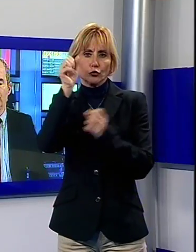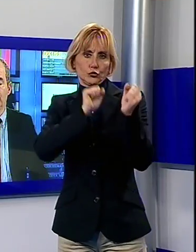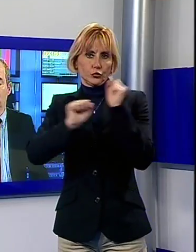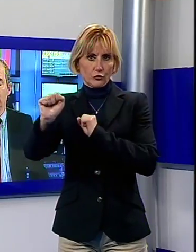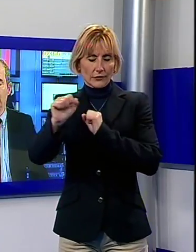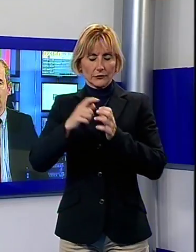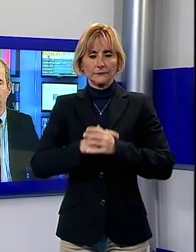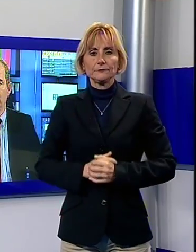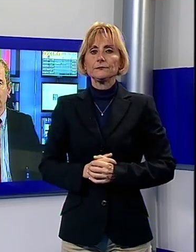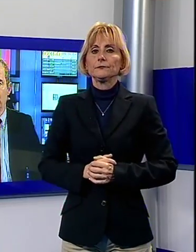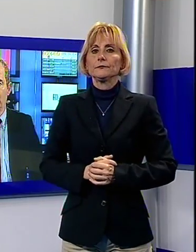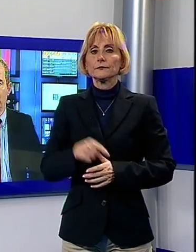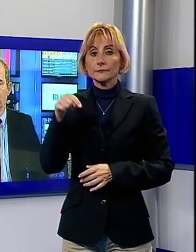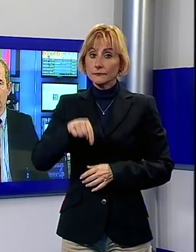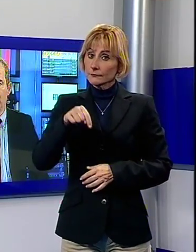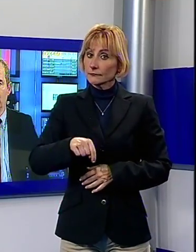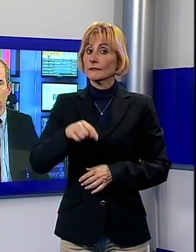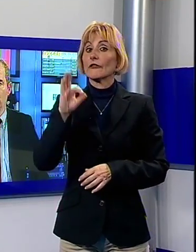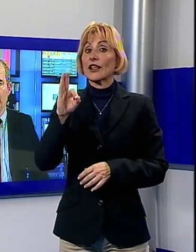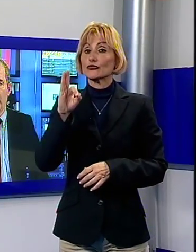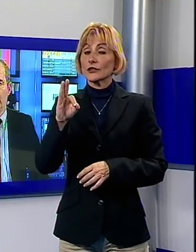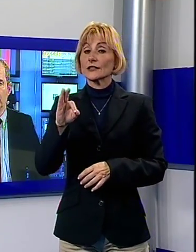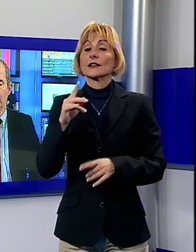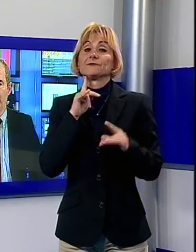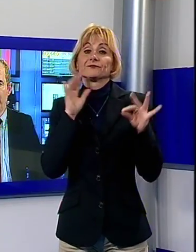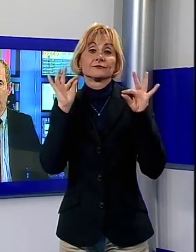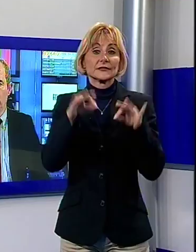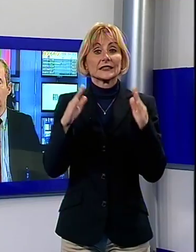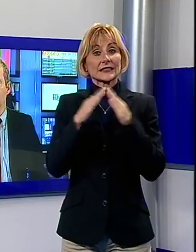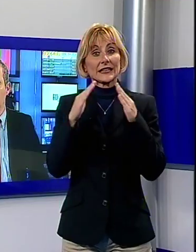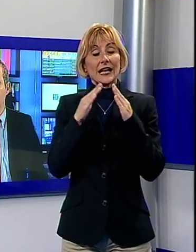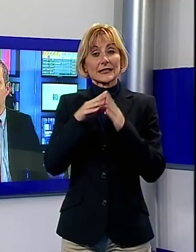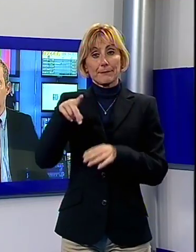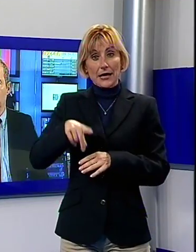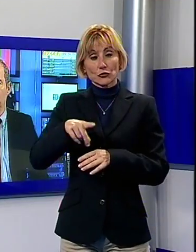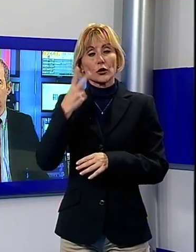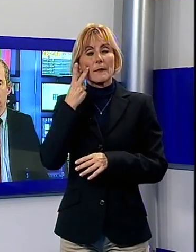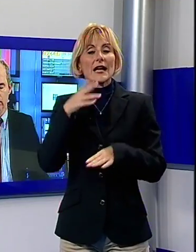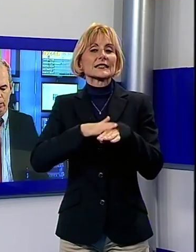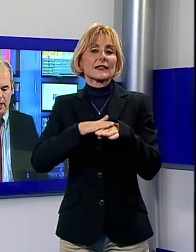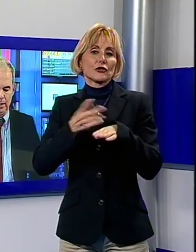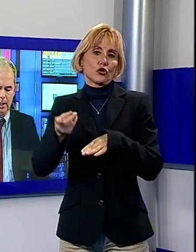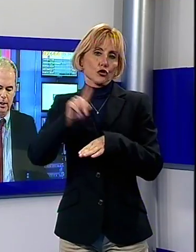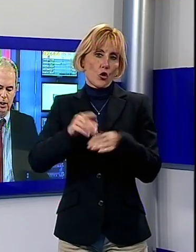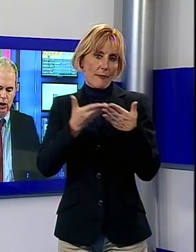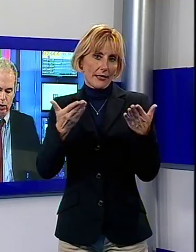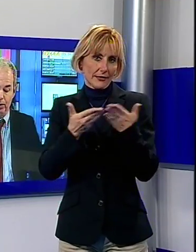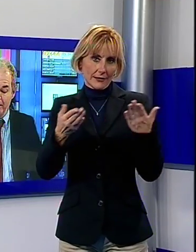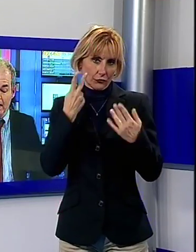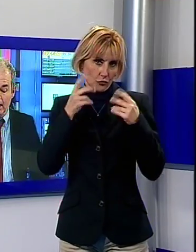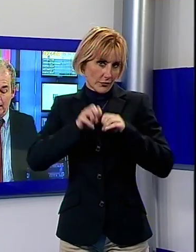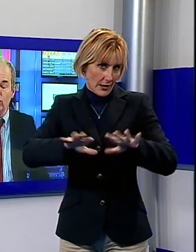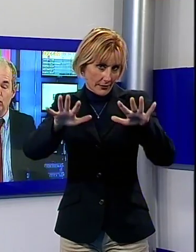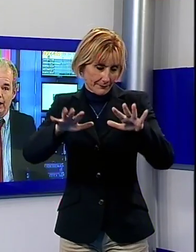Franceschini oggi si è ricato in visita anche a Casa Pascoli, a Castelvecchio. Il servizio lo vedremo nelle edizioni di domani del TG9.